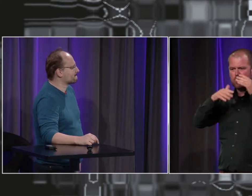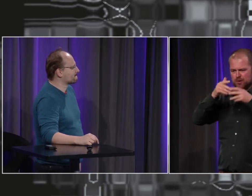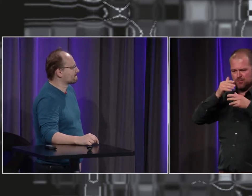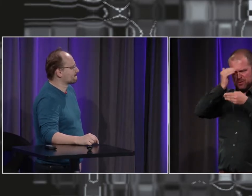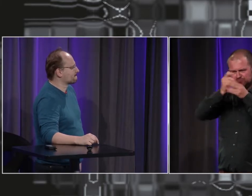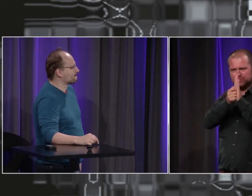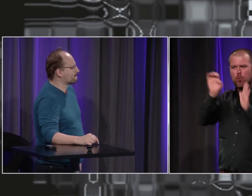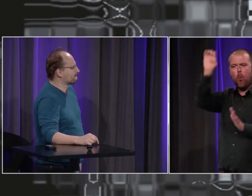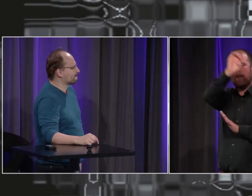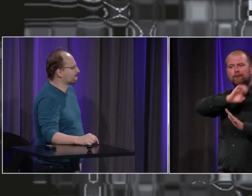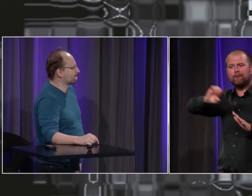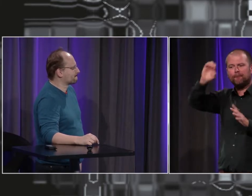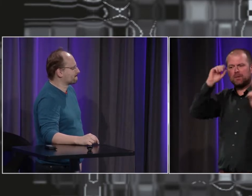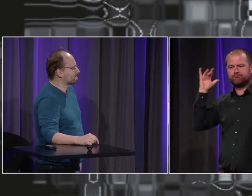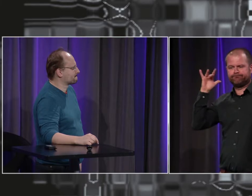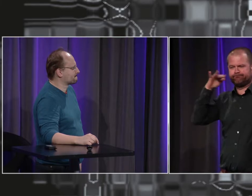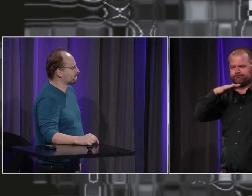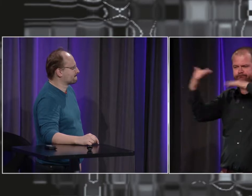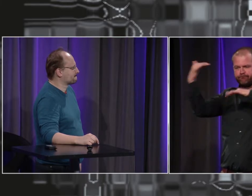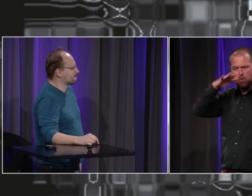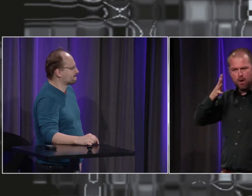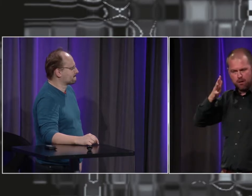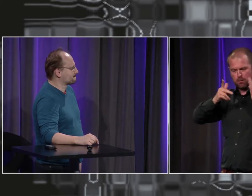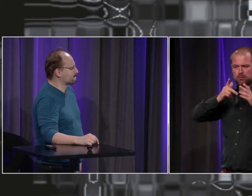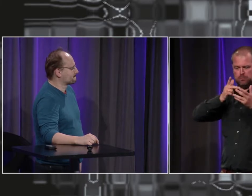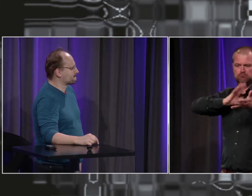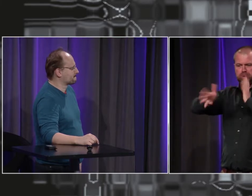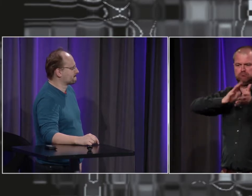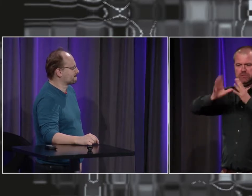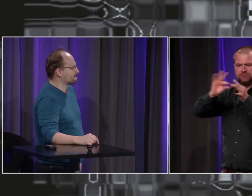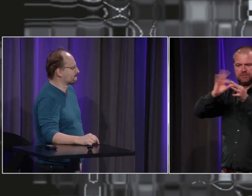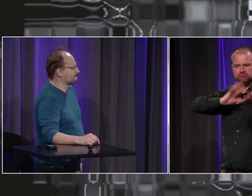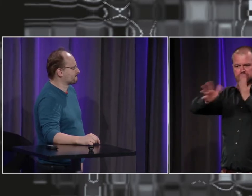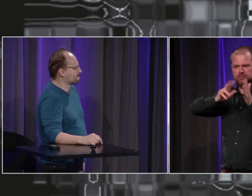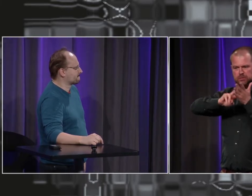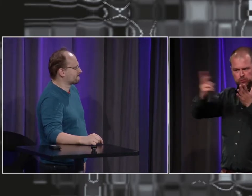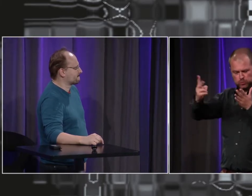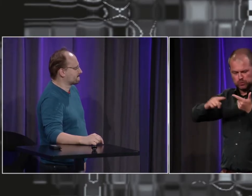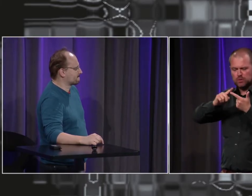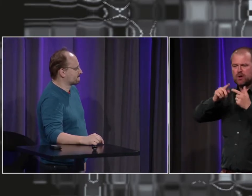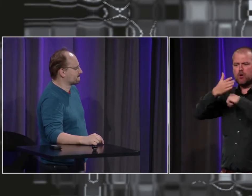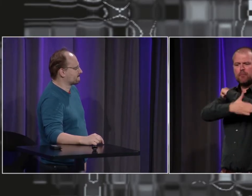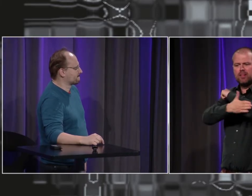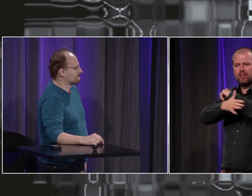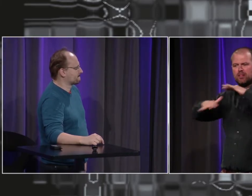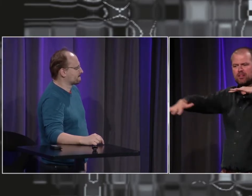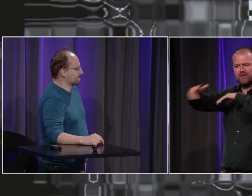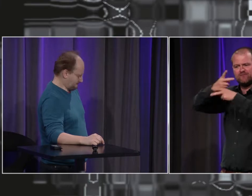riche qui parle des invasions dans l'Europe avec une explication en langue des signes des